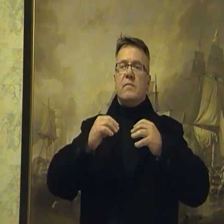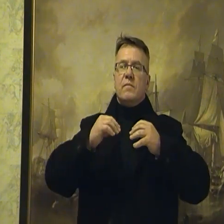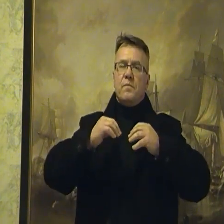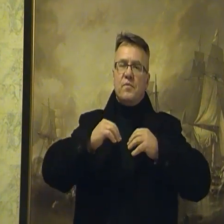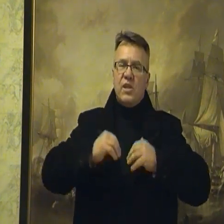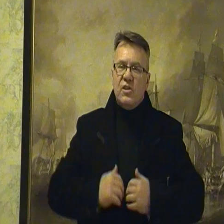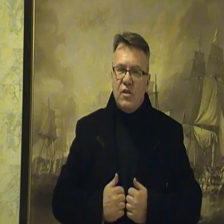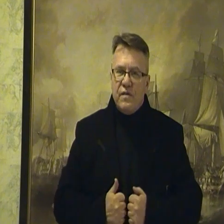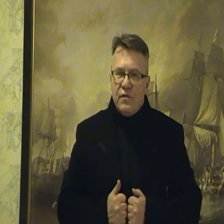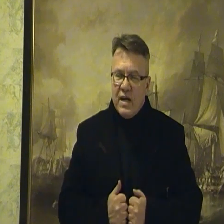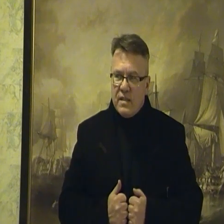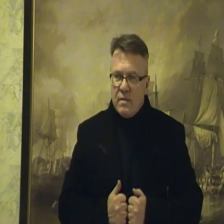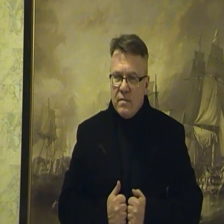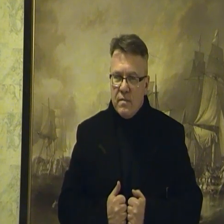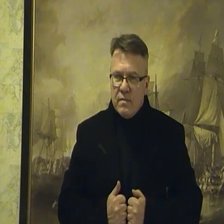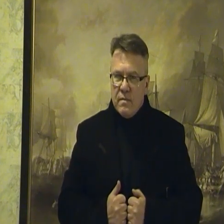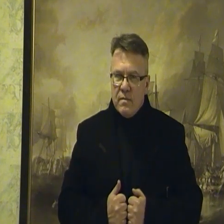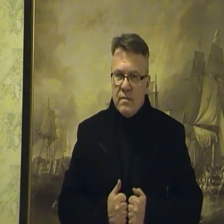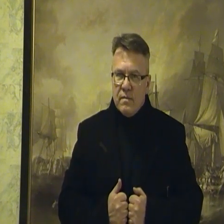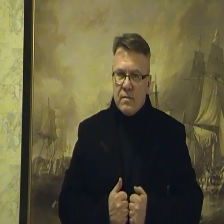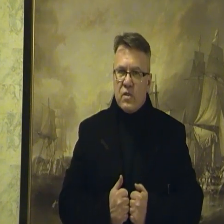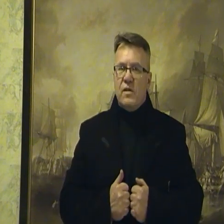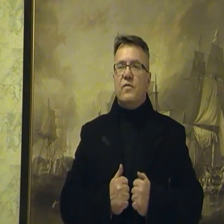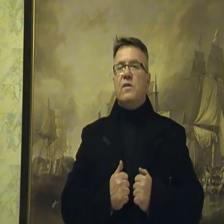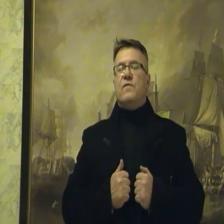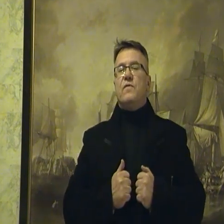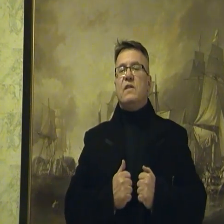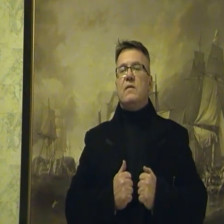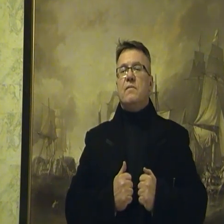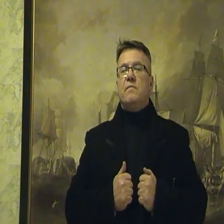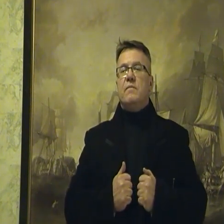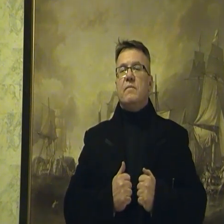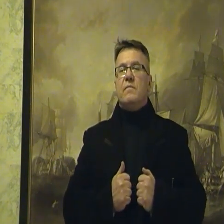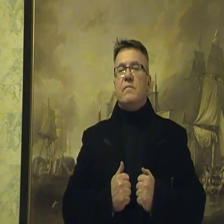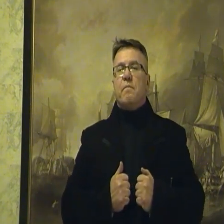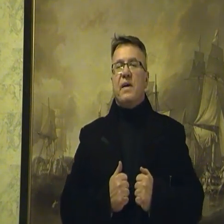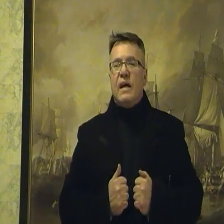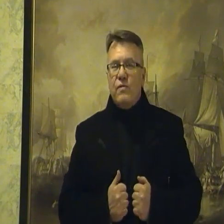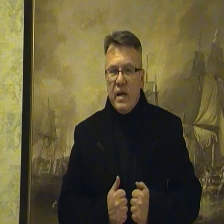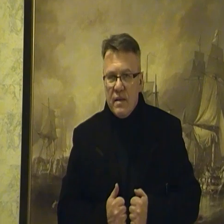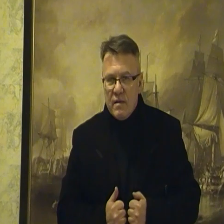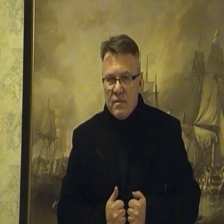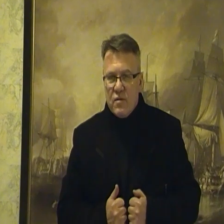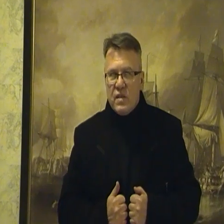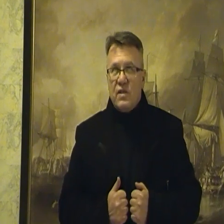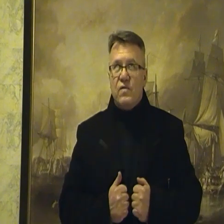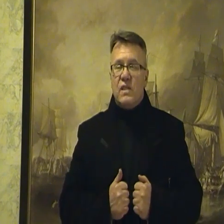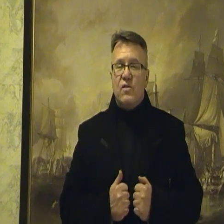przyjęcie nowej władzy, czyli nowej władzy PKWM, z 22